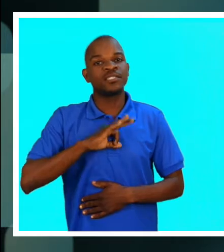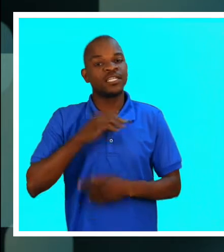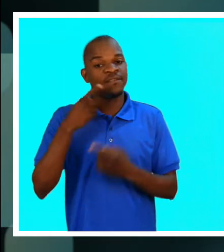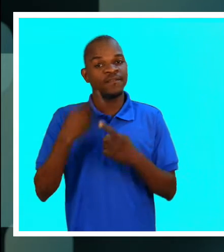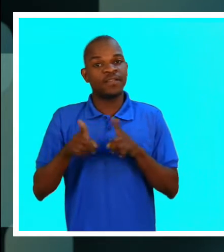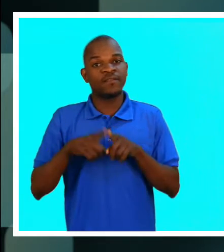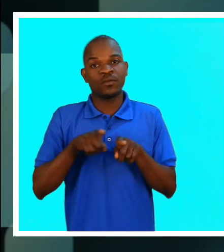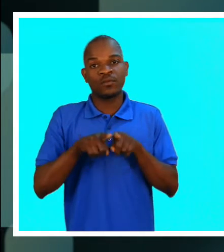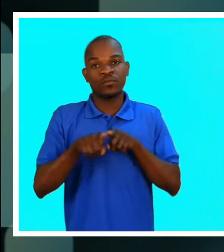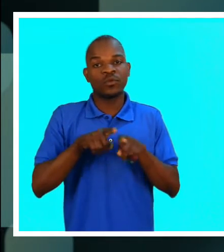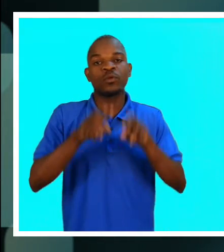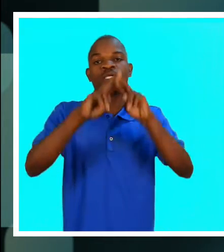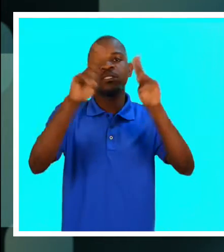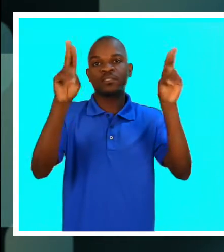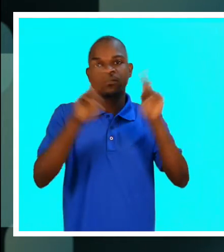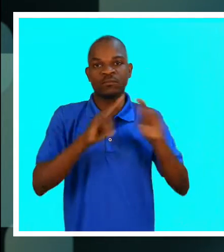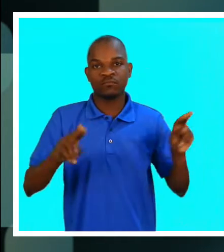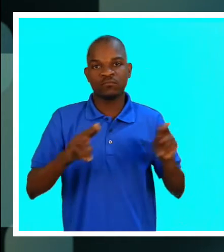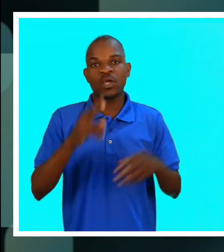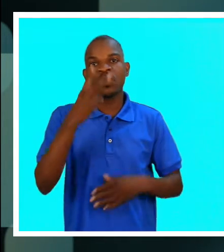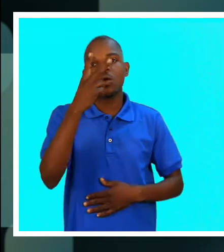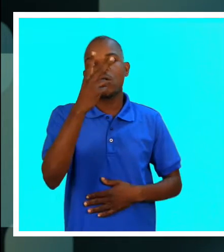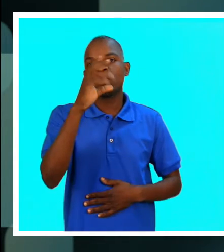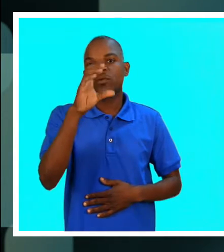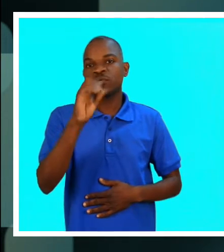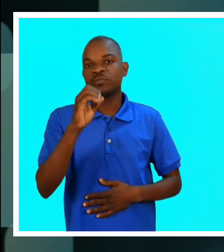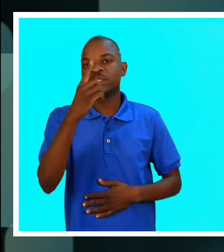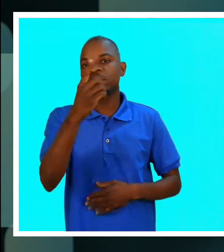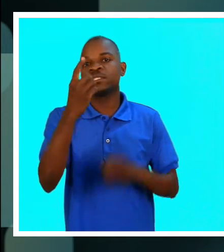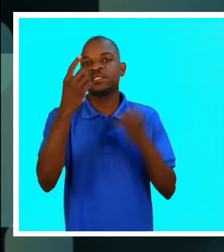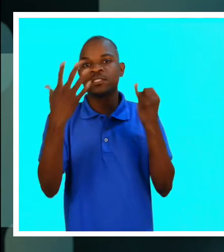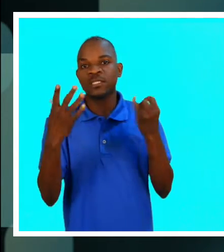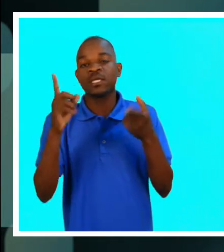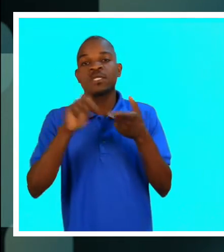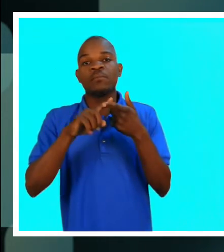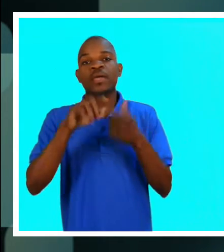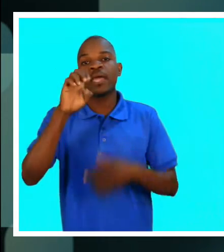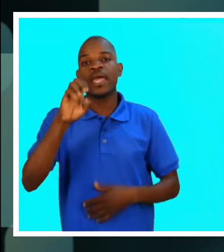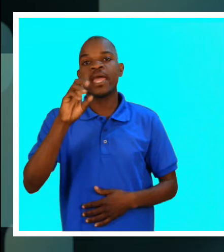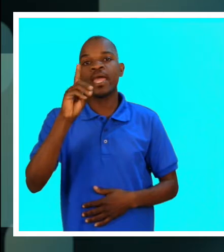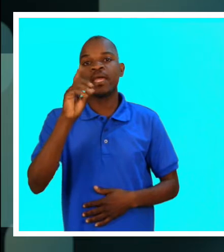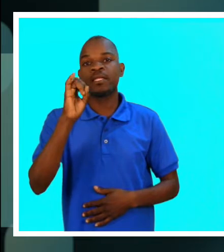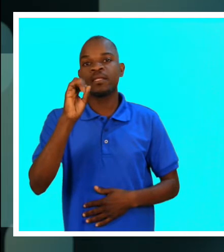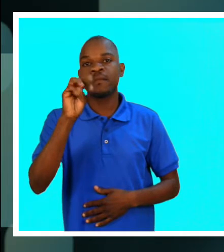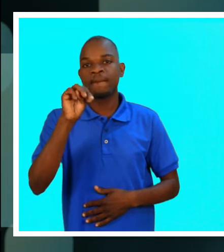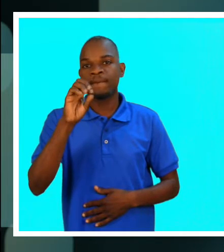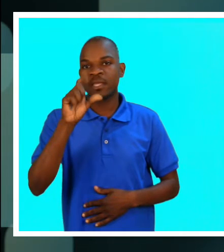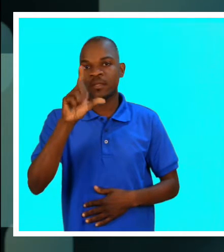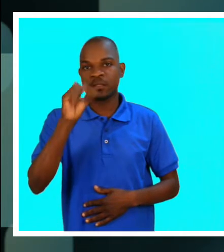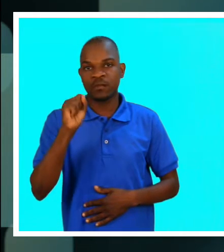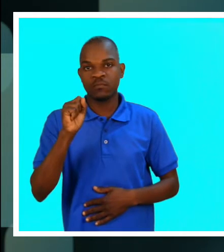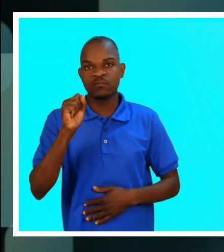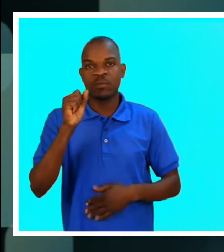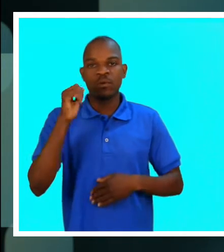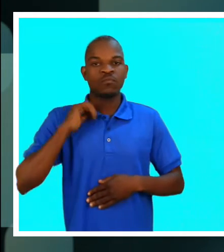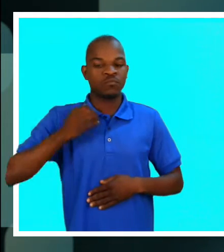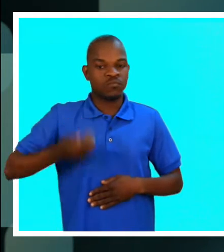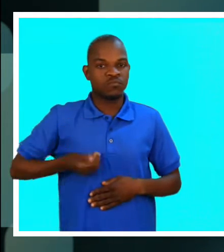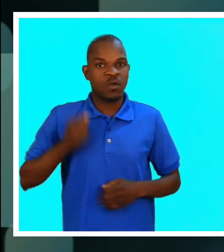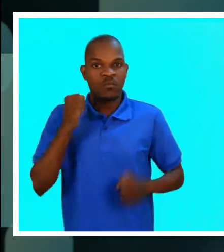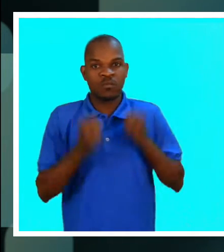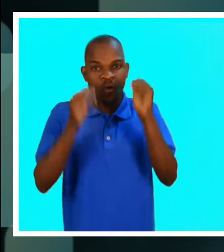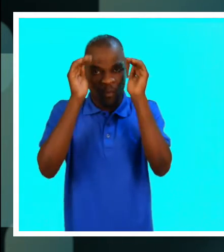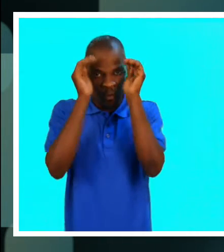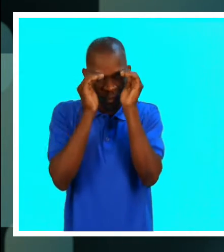em condições internacionais em 2016, com destaque para a Edmilza Governo, medalha de